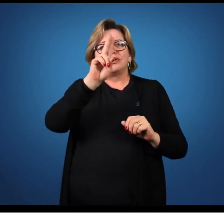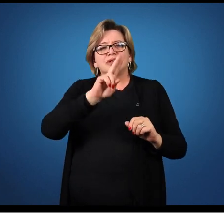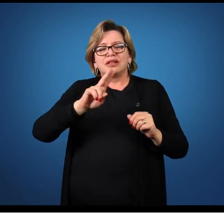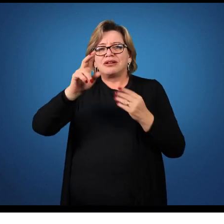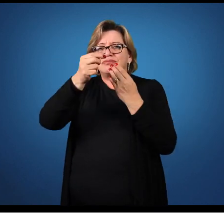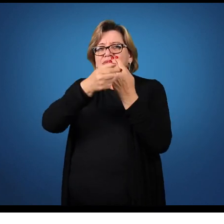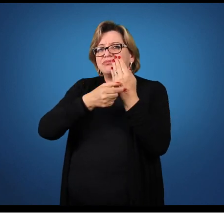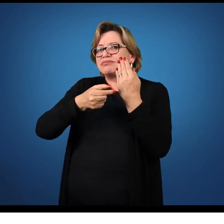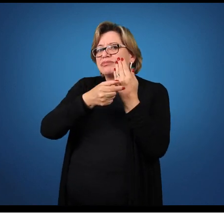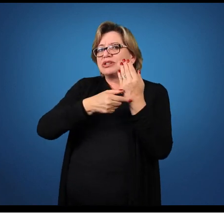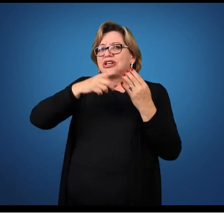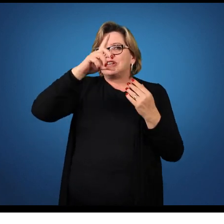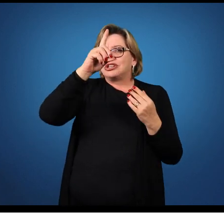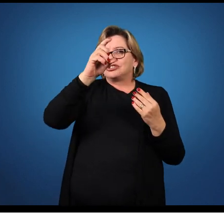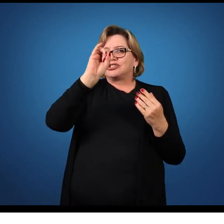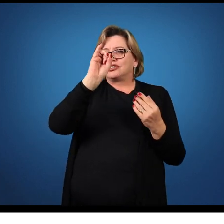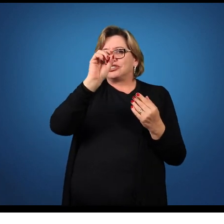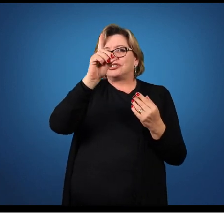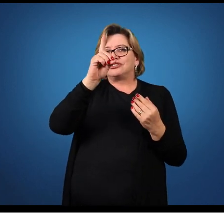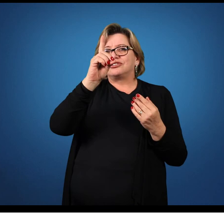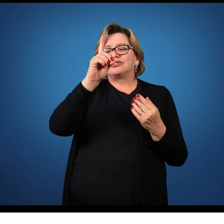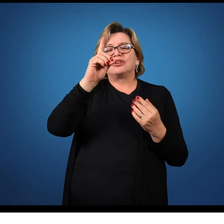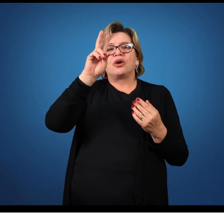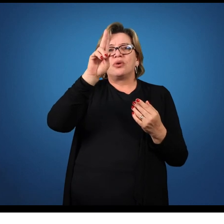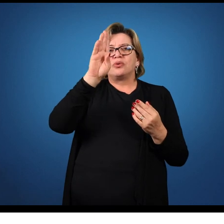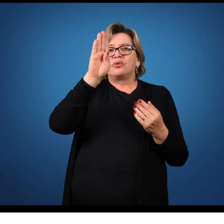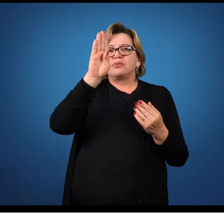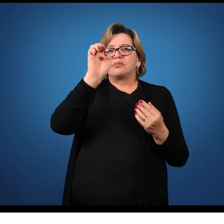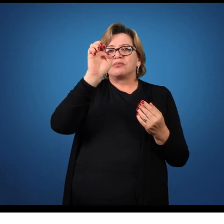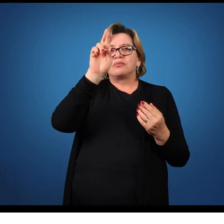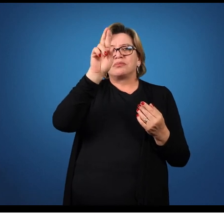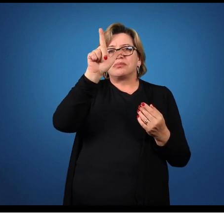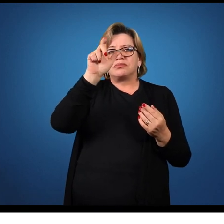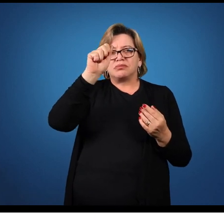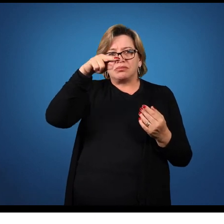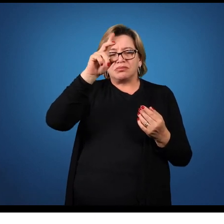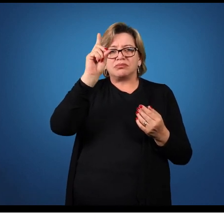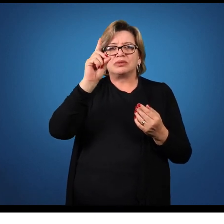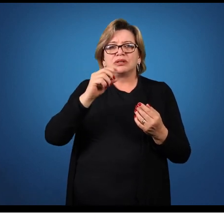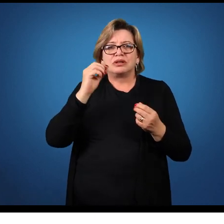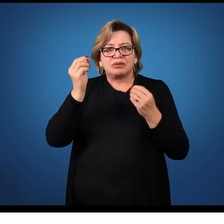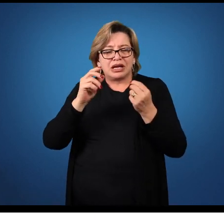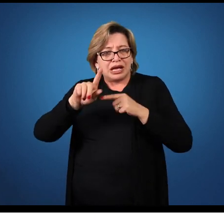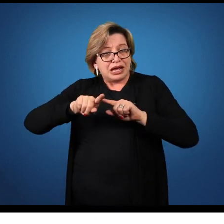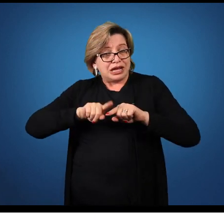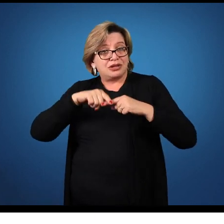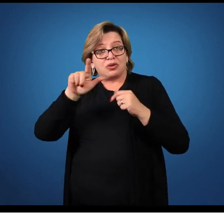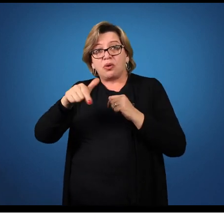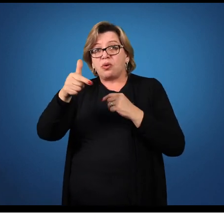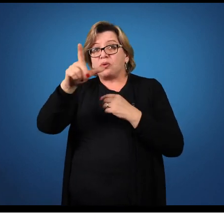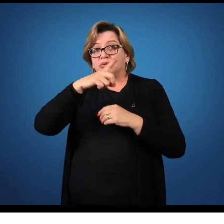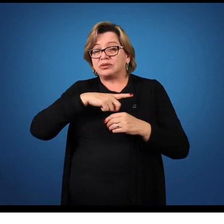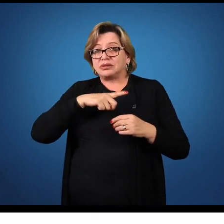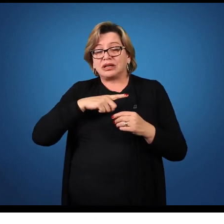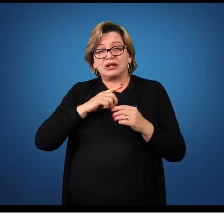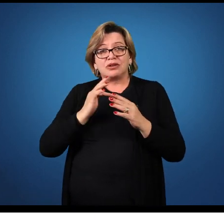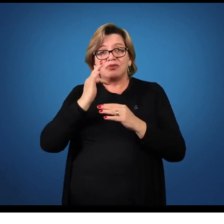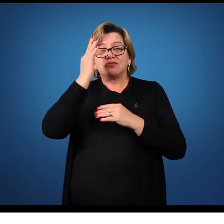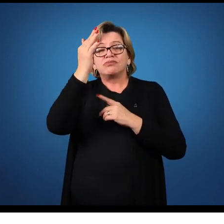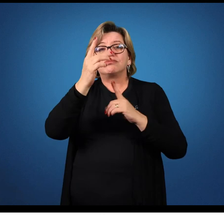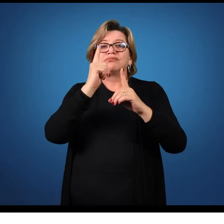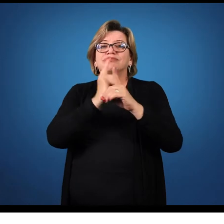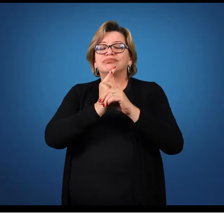existem vários outros que trabalham com leituras e ressignificações de imagens. Então, por hoje é isso e até a próxima.